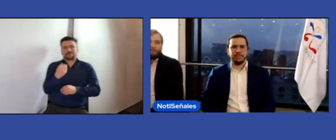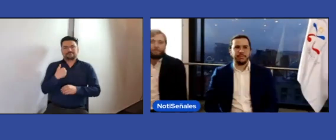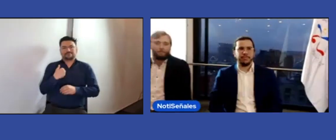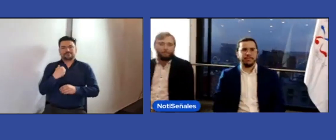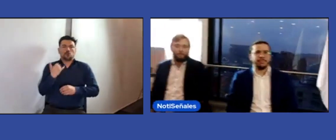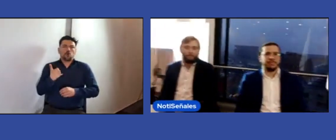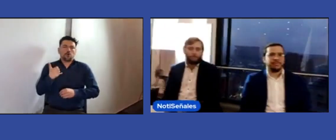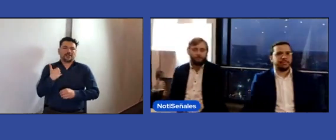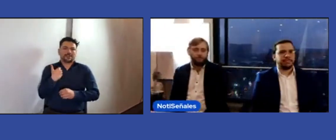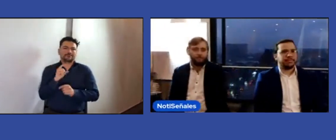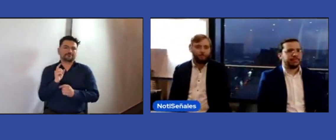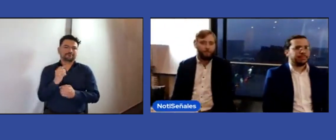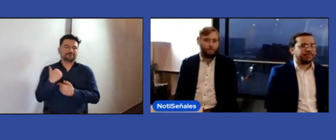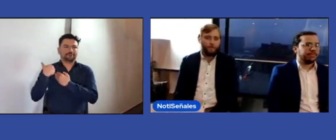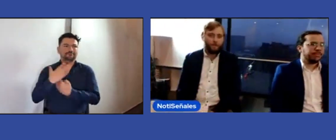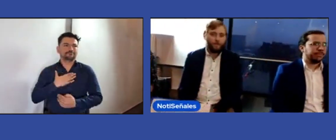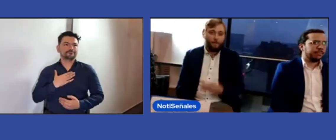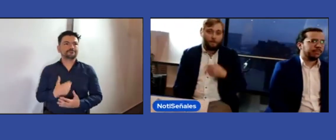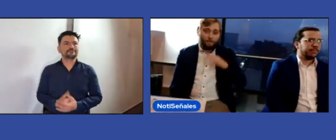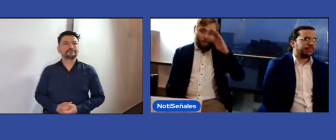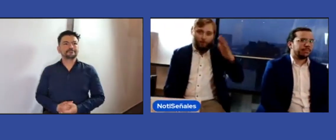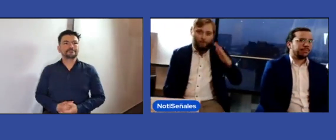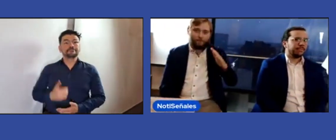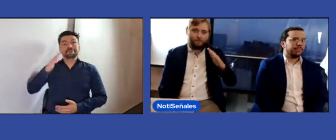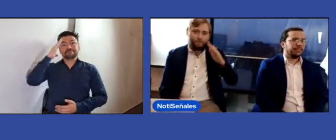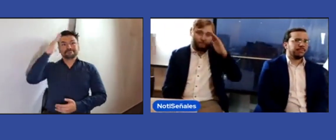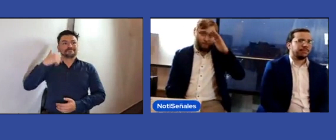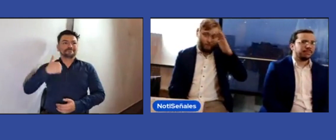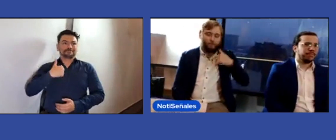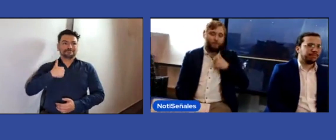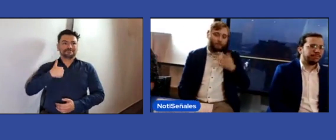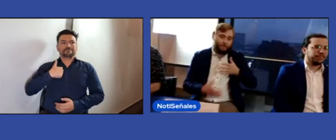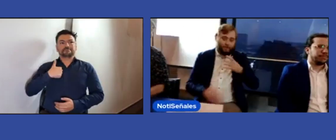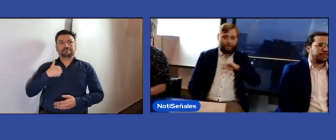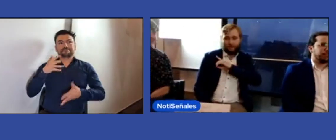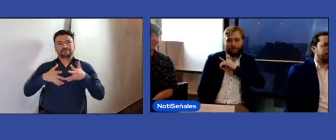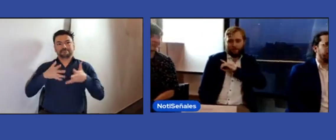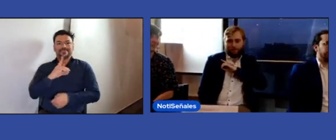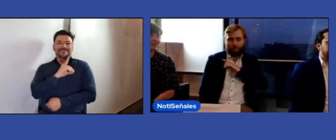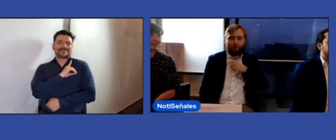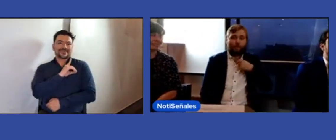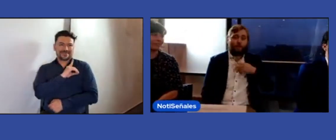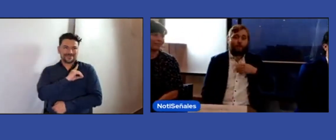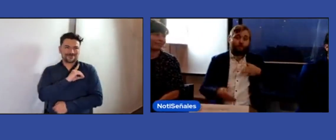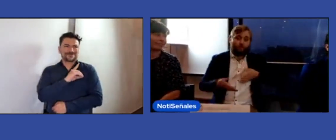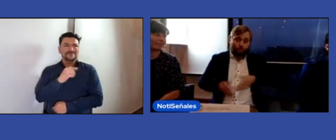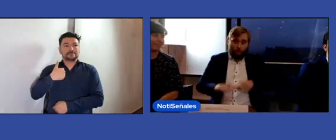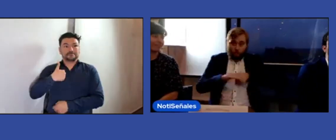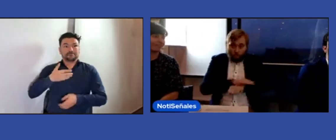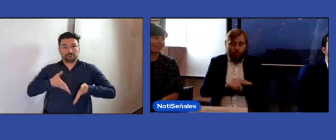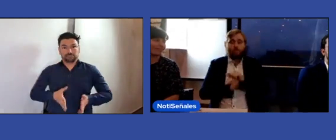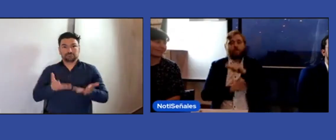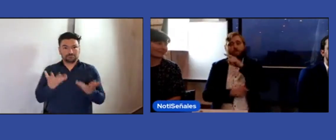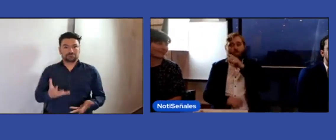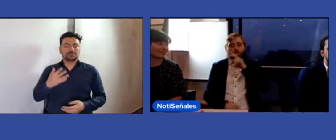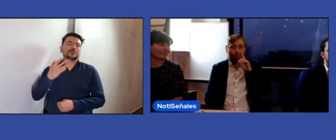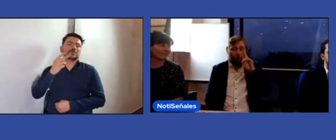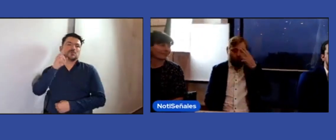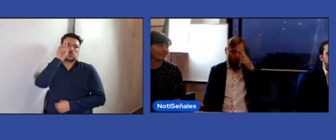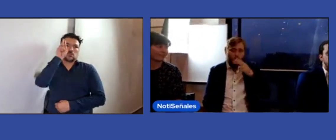miembro de la junta de la WFD. WFD. Hola, soy Darío. Nací